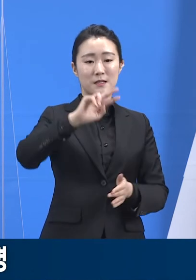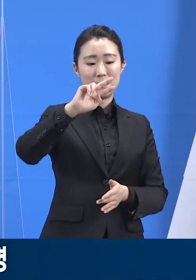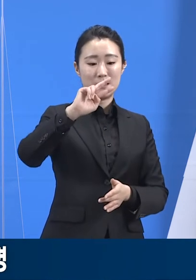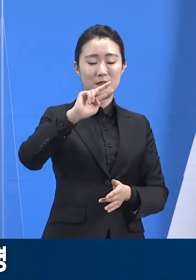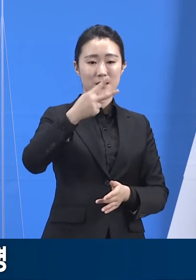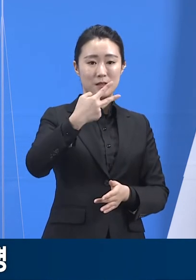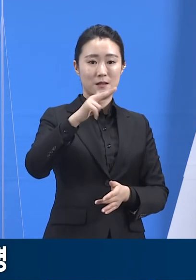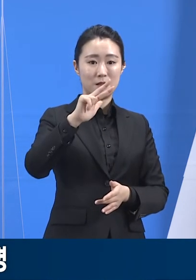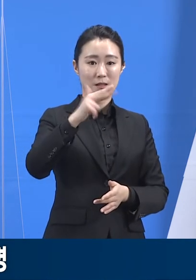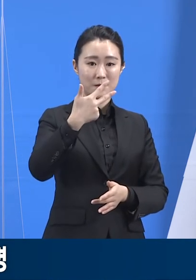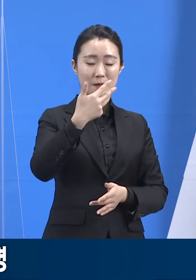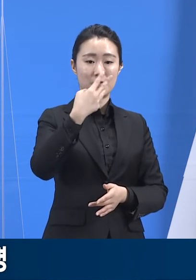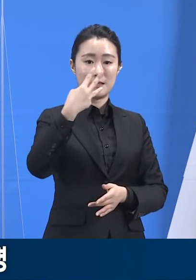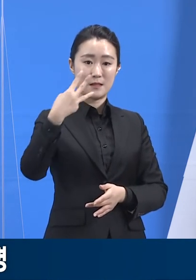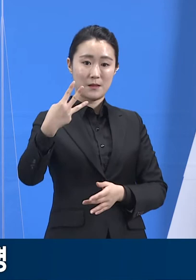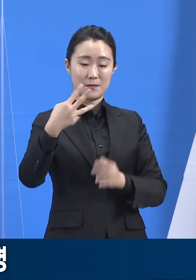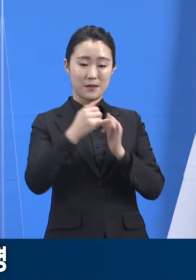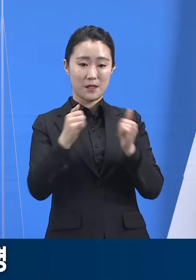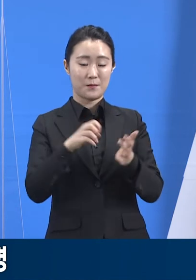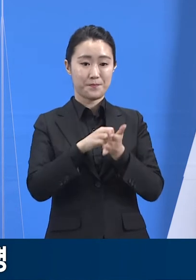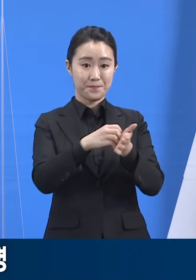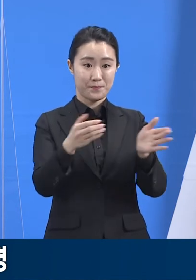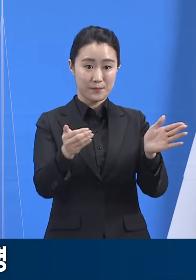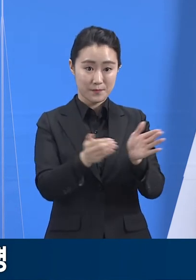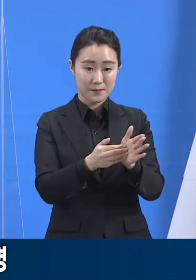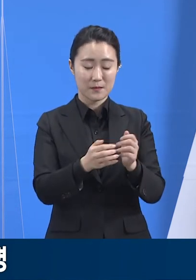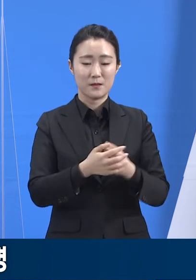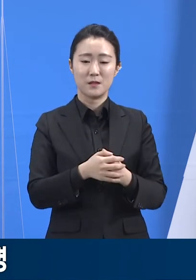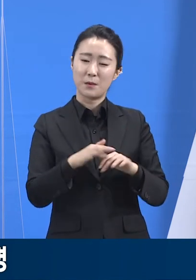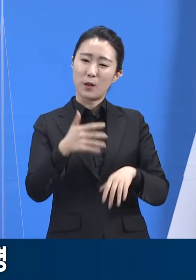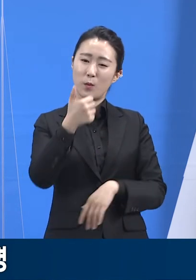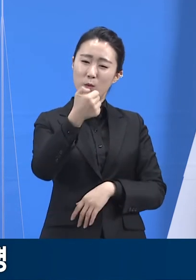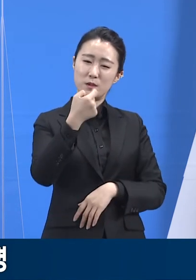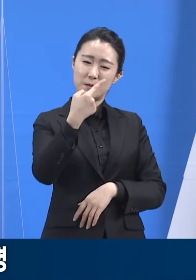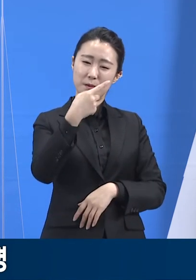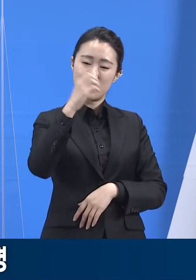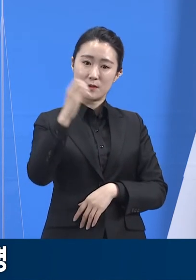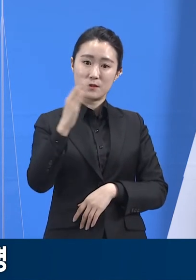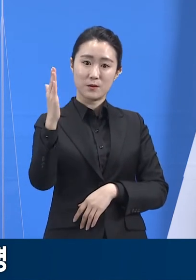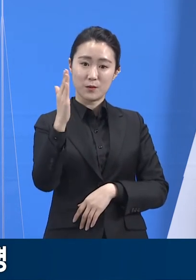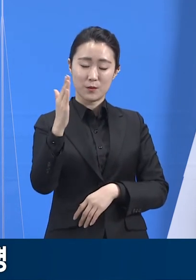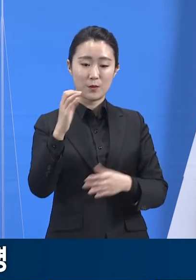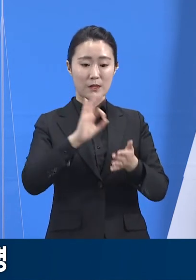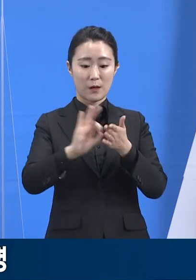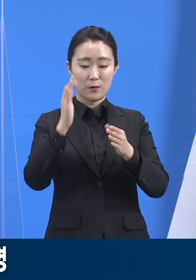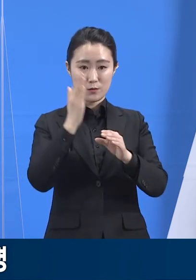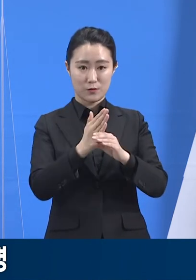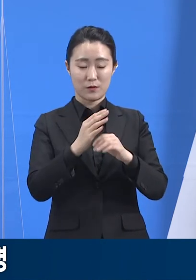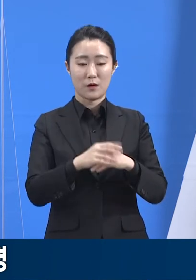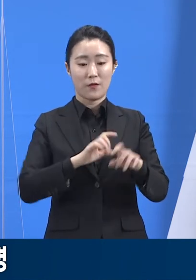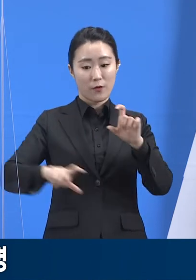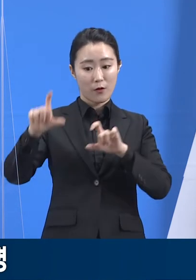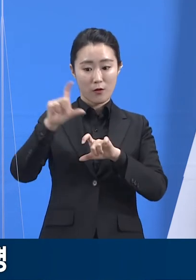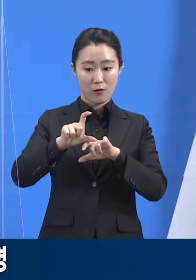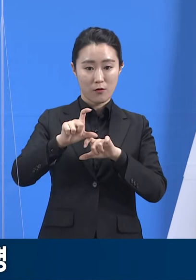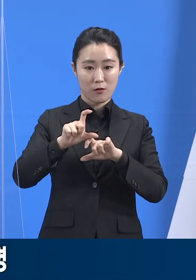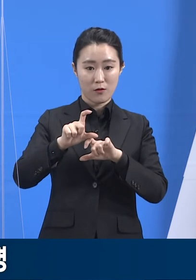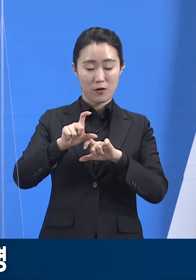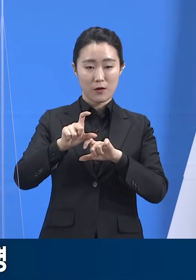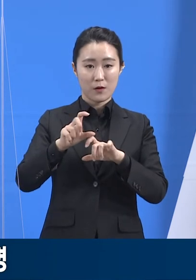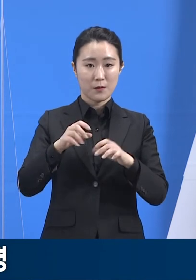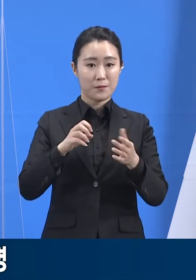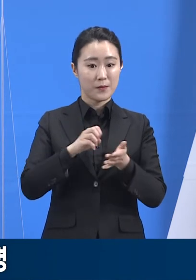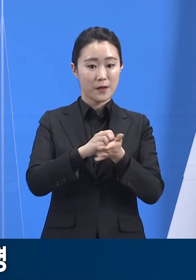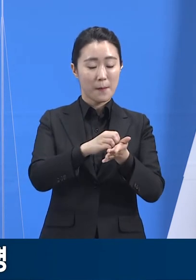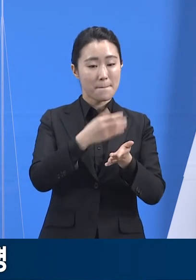%의 가동률을 보이며, 자녀 수용 가능 인원은 533명입니다. 도내 의료기관